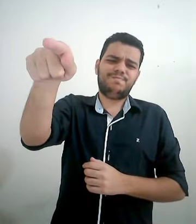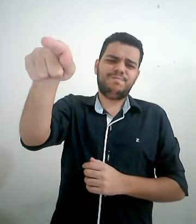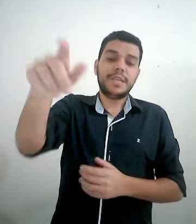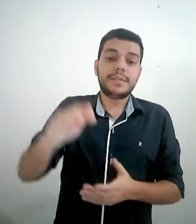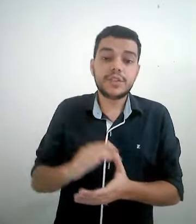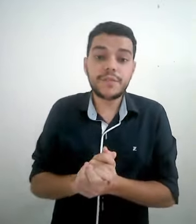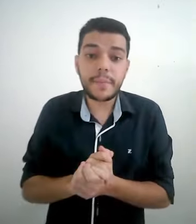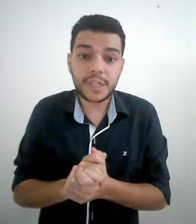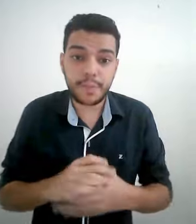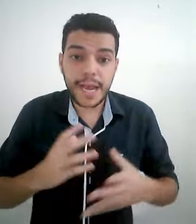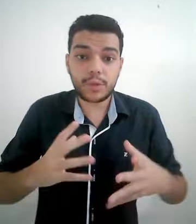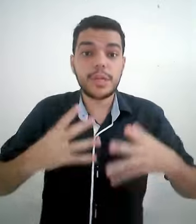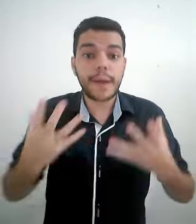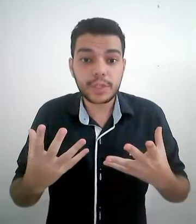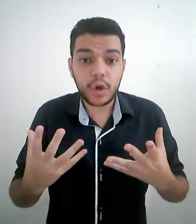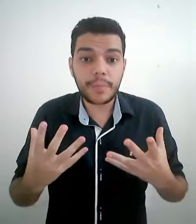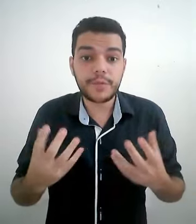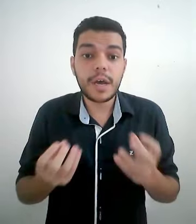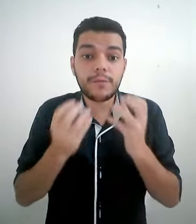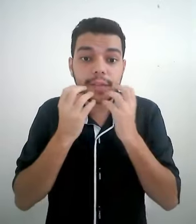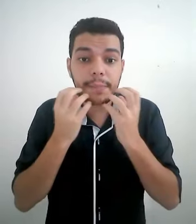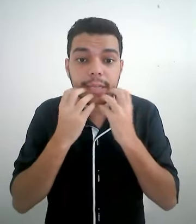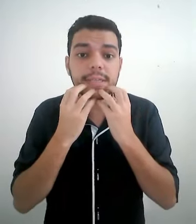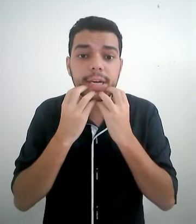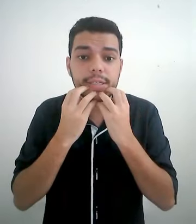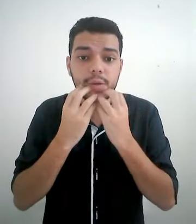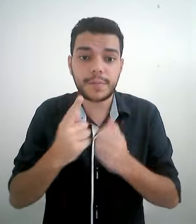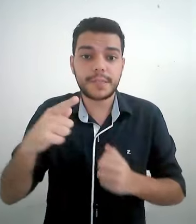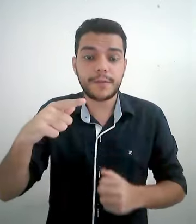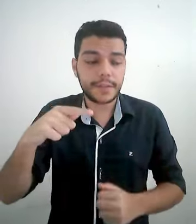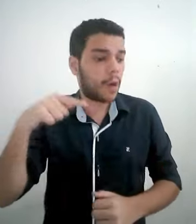Se estiver mais perto e mais óbvio, você também sinaliza com a expressão facial.